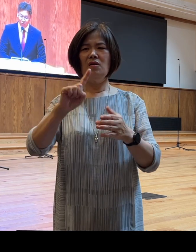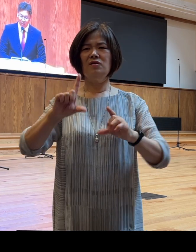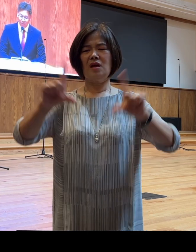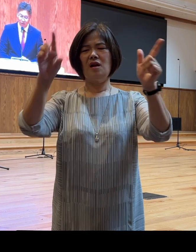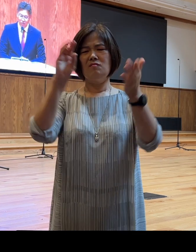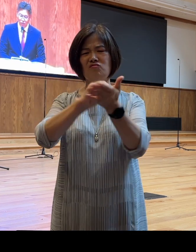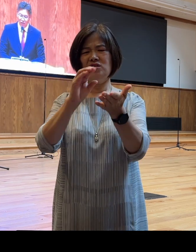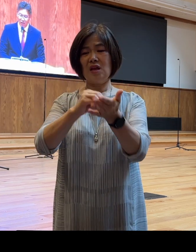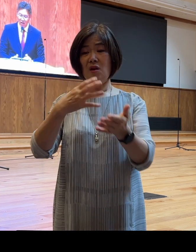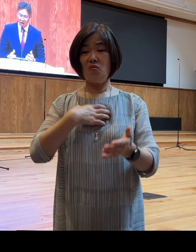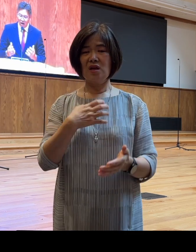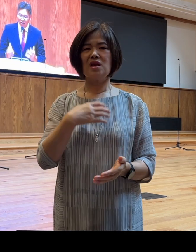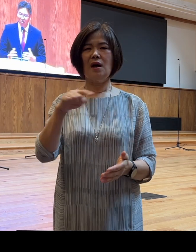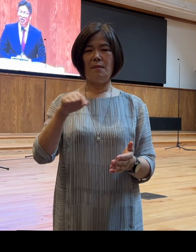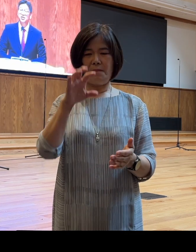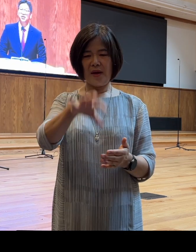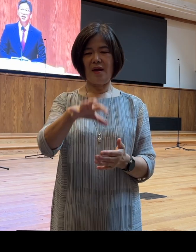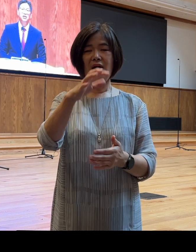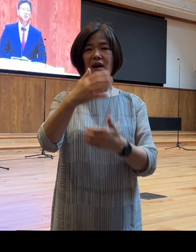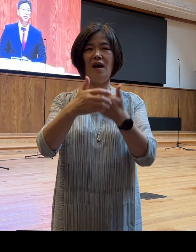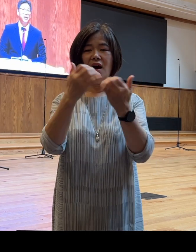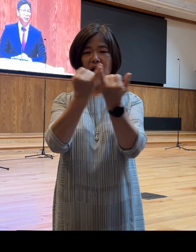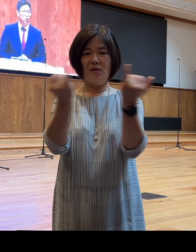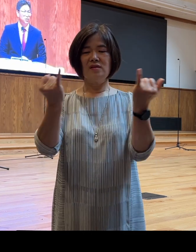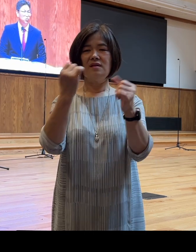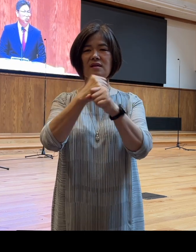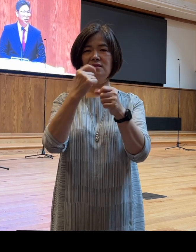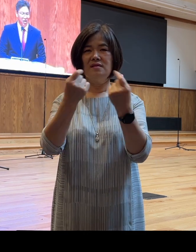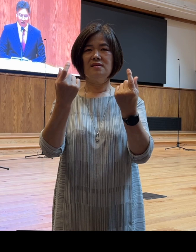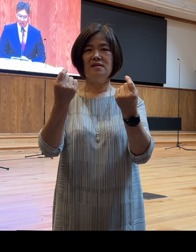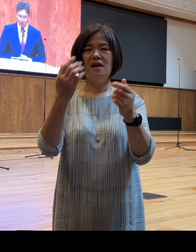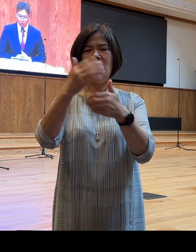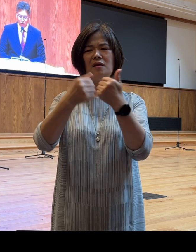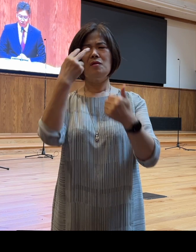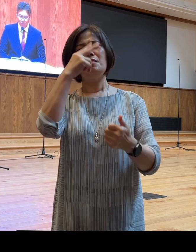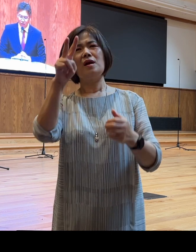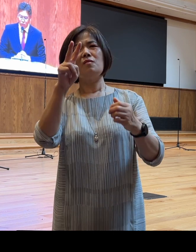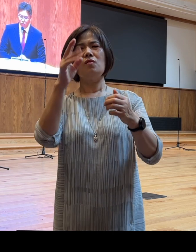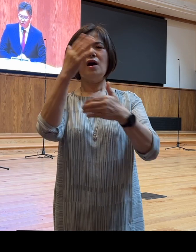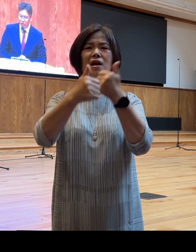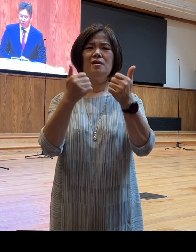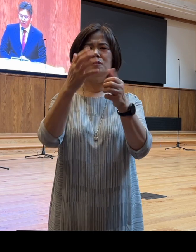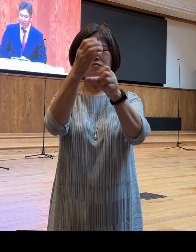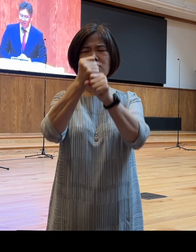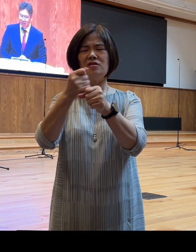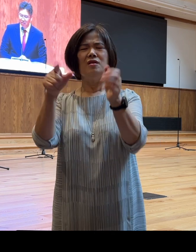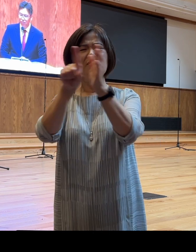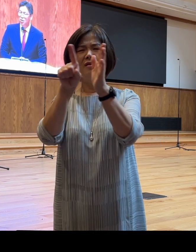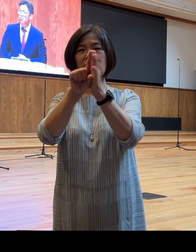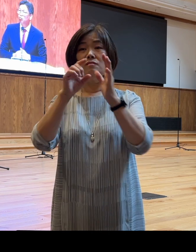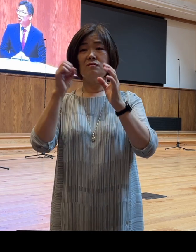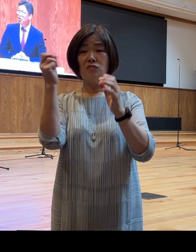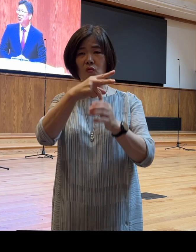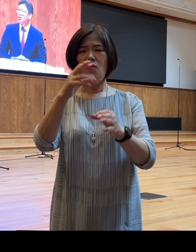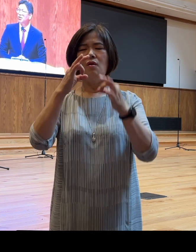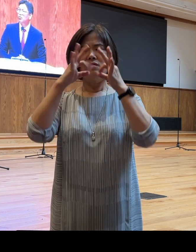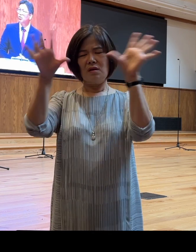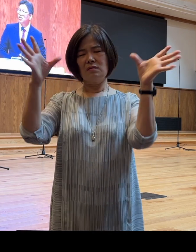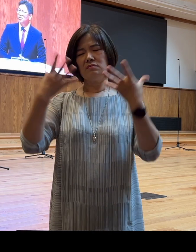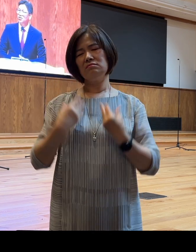앞에서 우리는 하갈과 같이 하나님을 바라볼 힘도 하나님을 붙들 믿음조차도 사라진 무기력한 우리 자신을